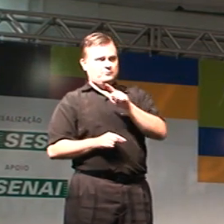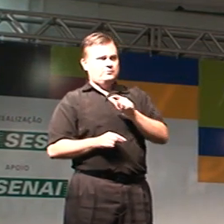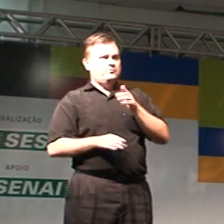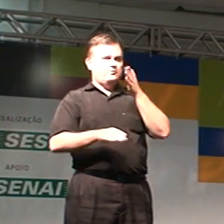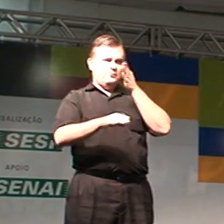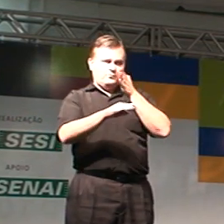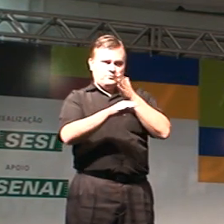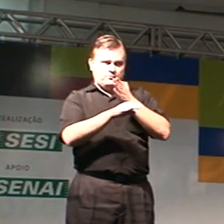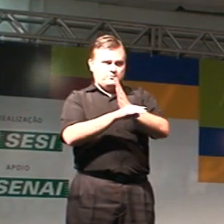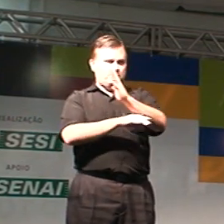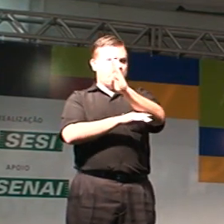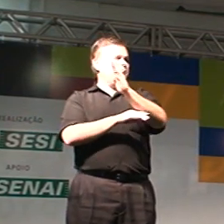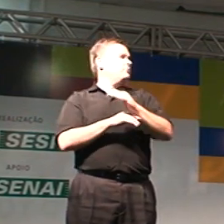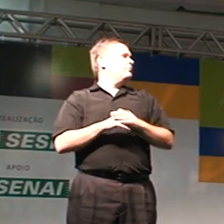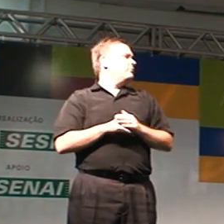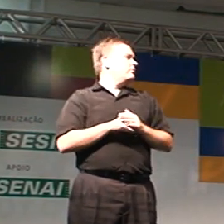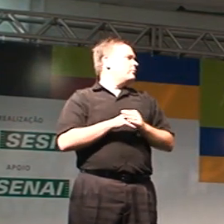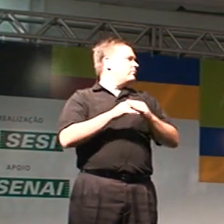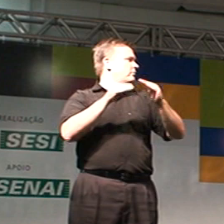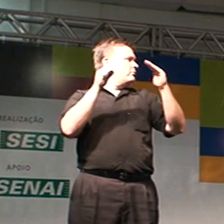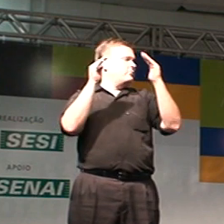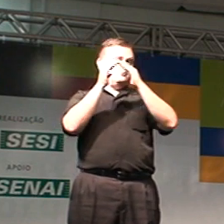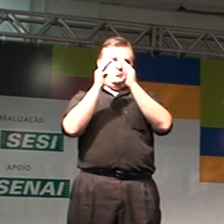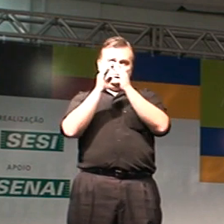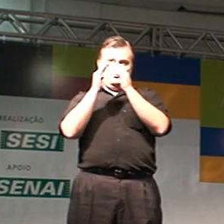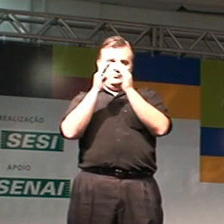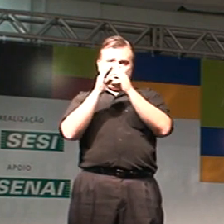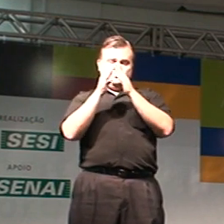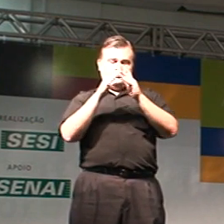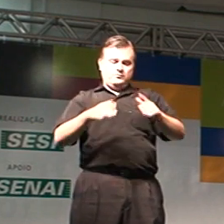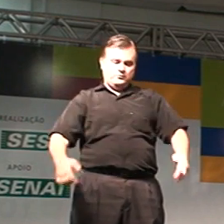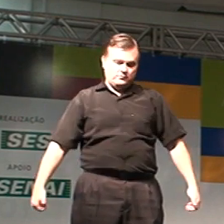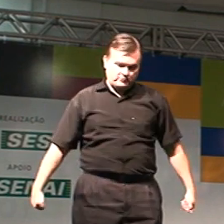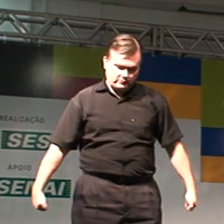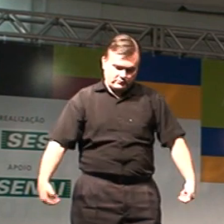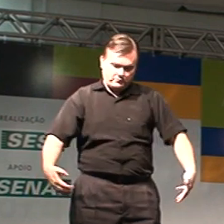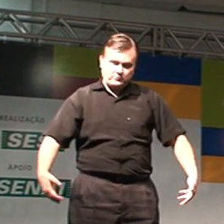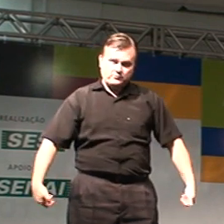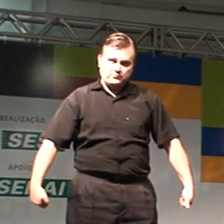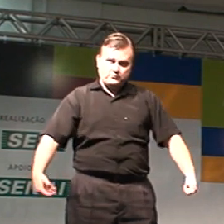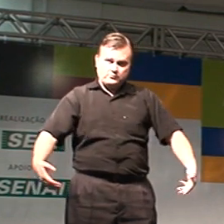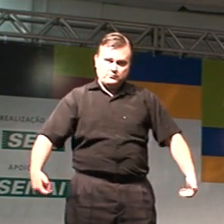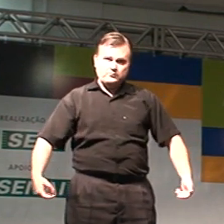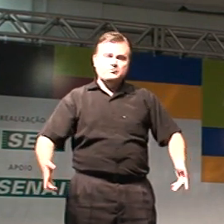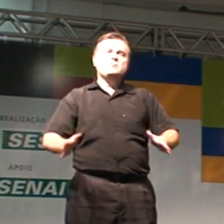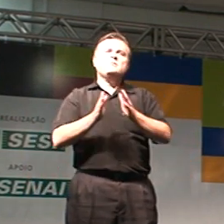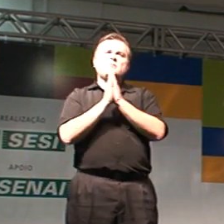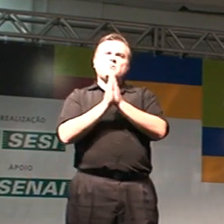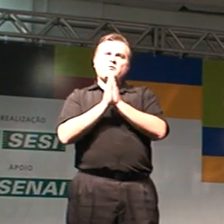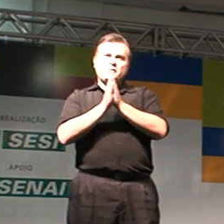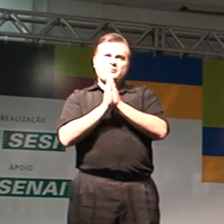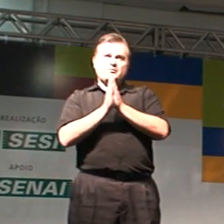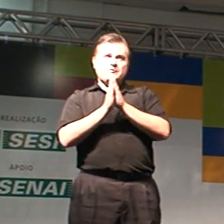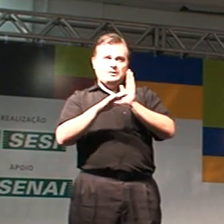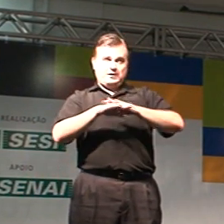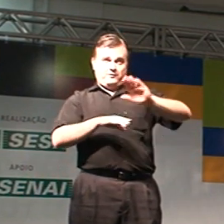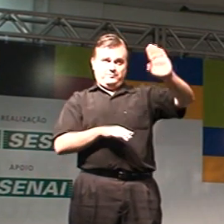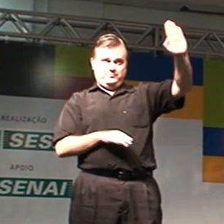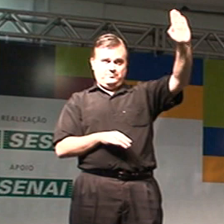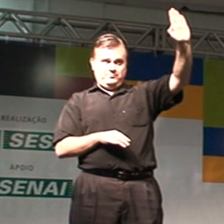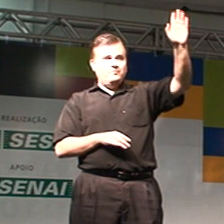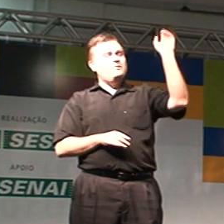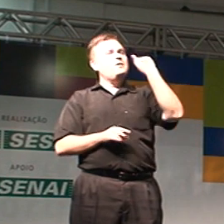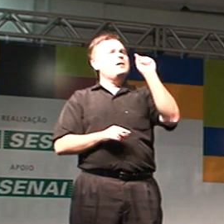entrar, dentro da casa, nessa cadeira de roda, por favor, levante a mão,